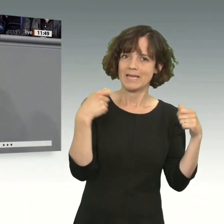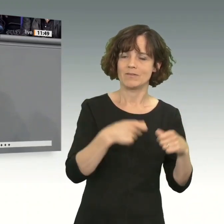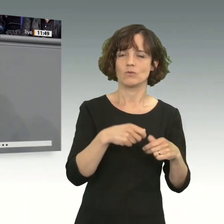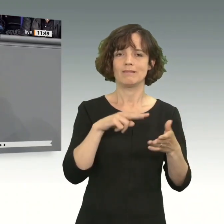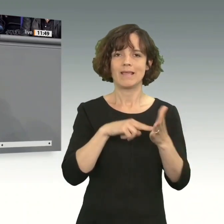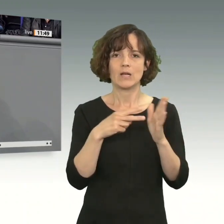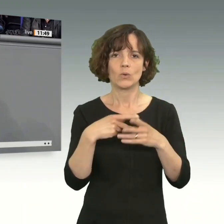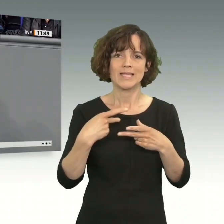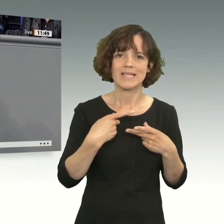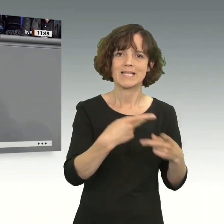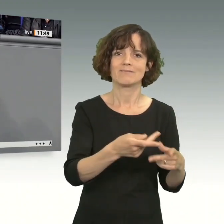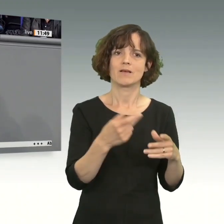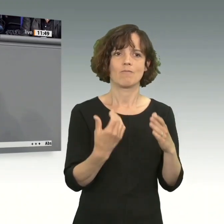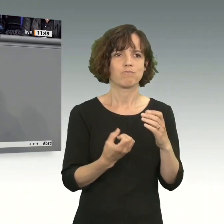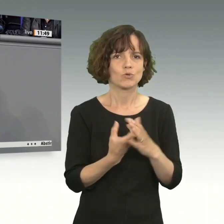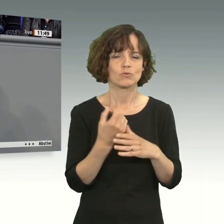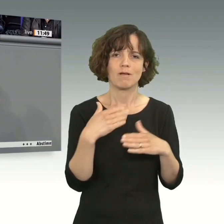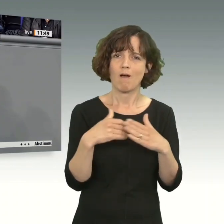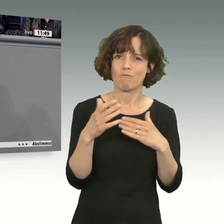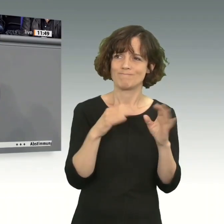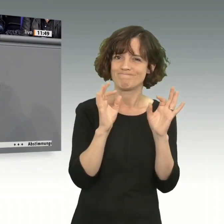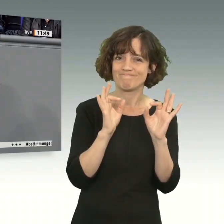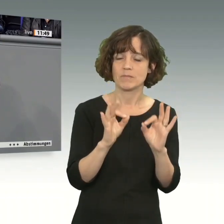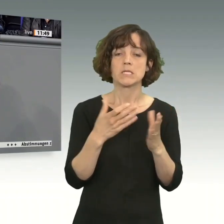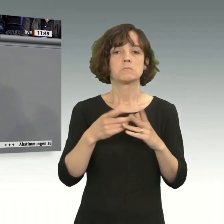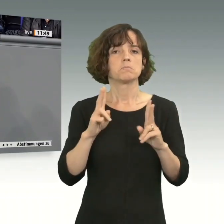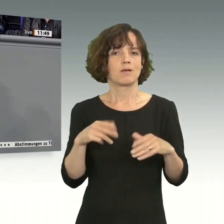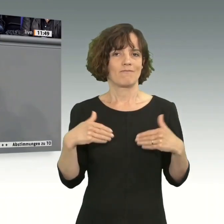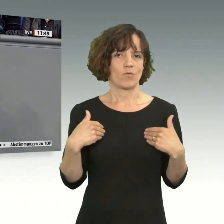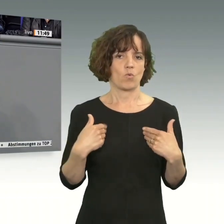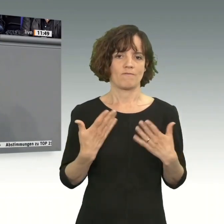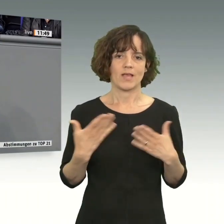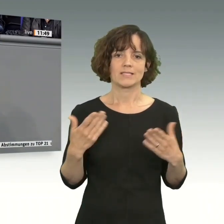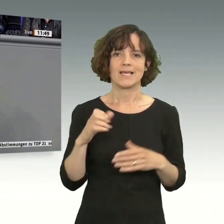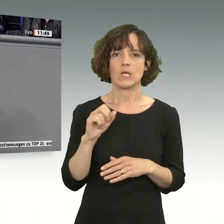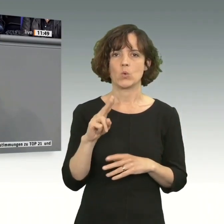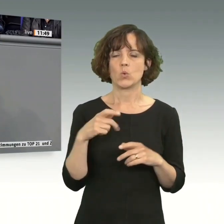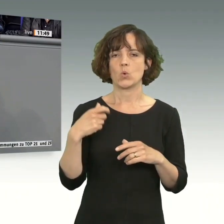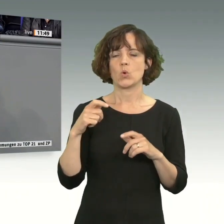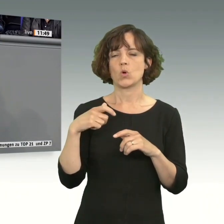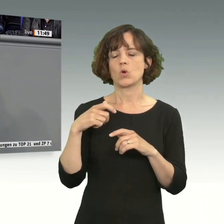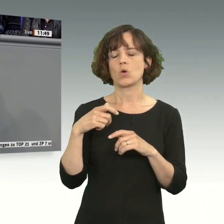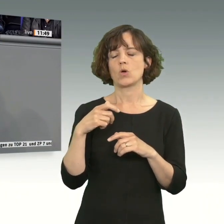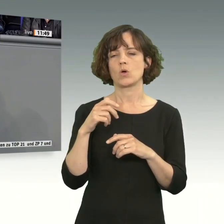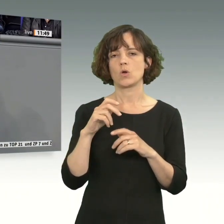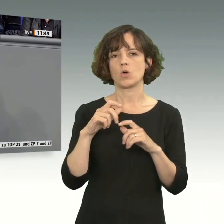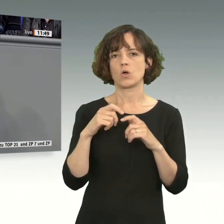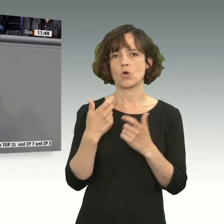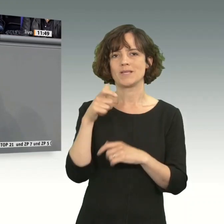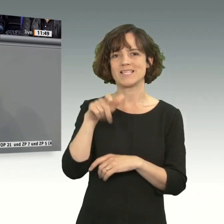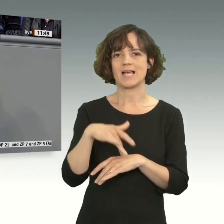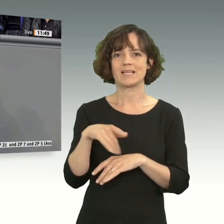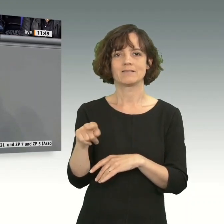Technologietransfer. Und deswegen bin ich sehr froh, dass die EU-Kommissarin diese Woche, als sie in Brasilien war,